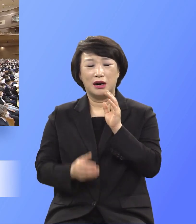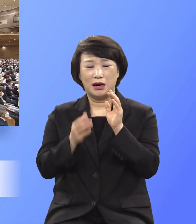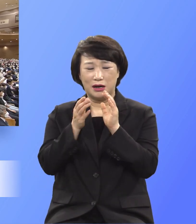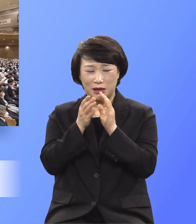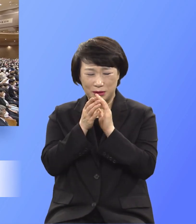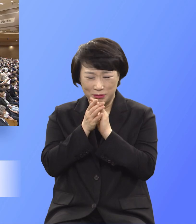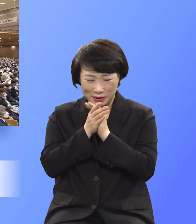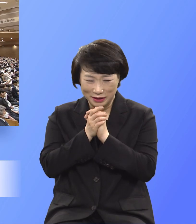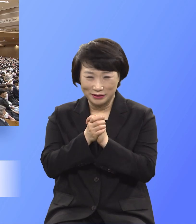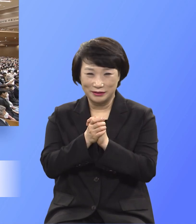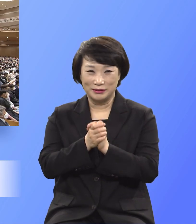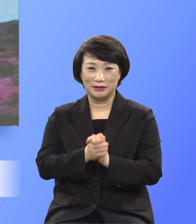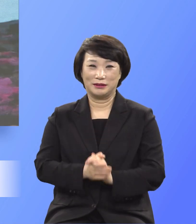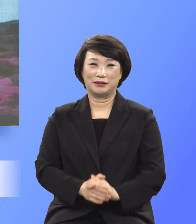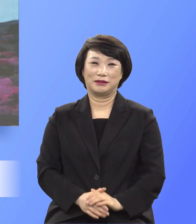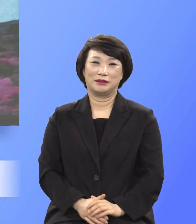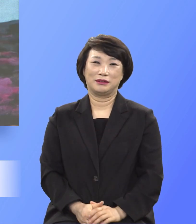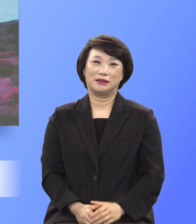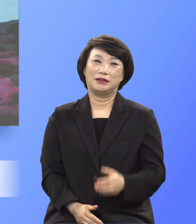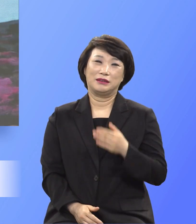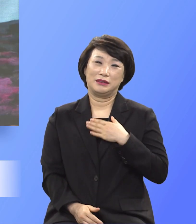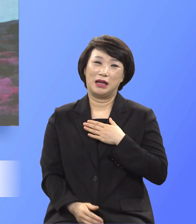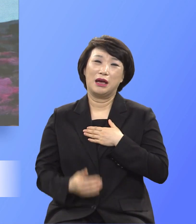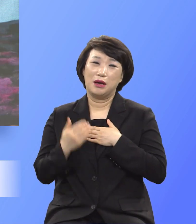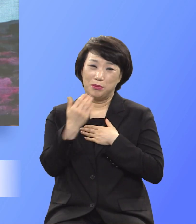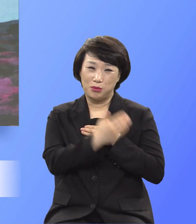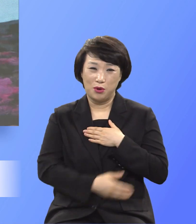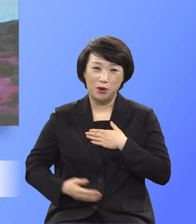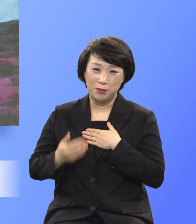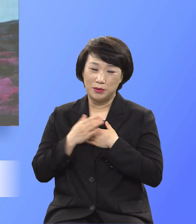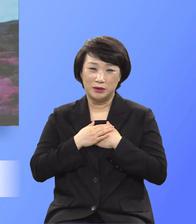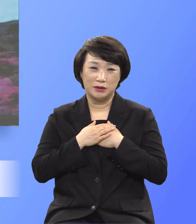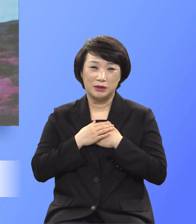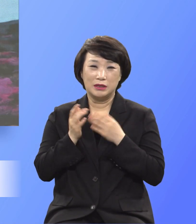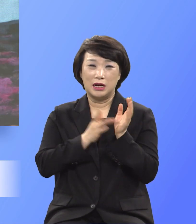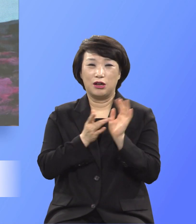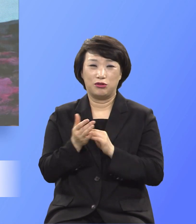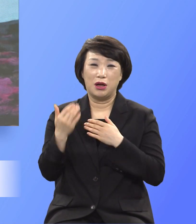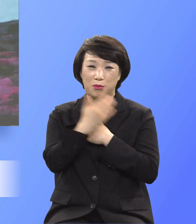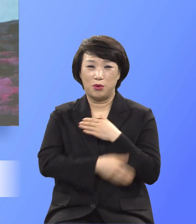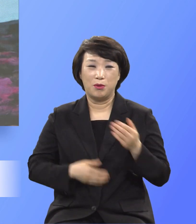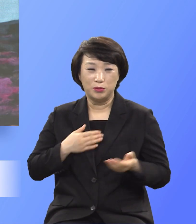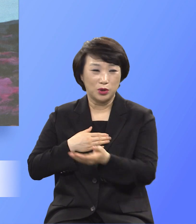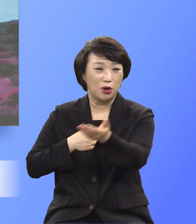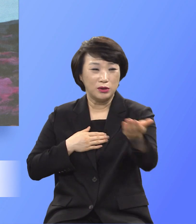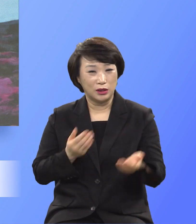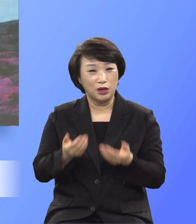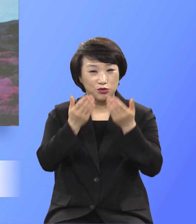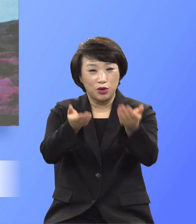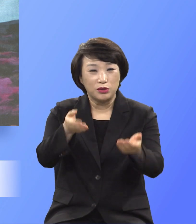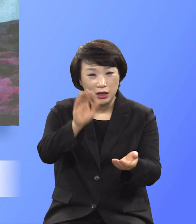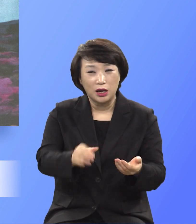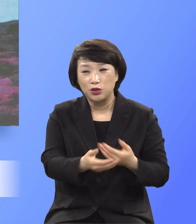내 몸을 너의 위해 주었는데 너는 나에게 뭐 주니?